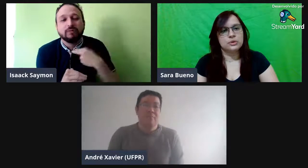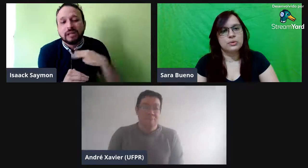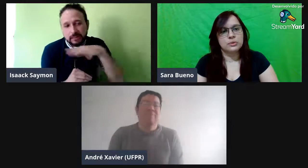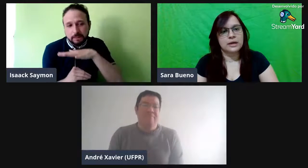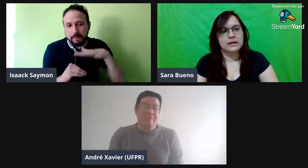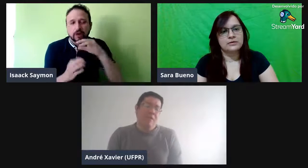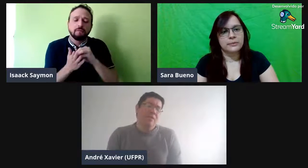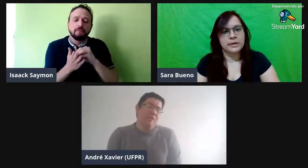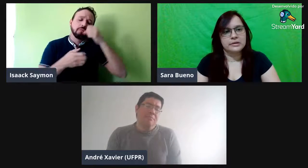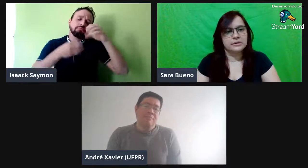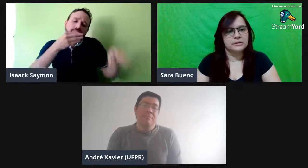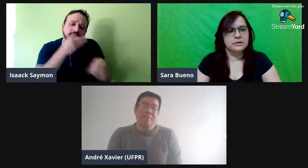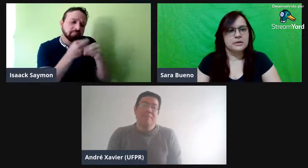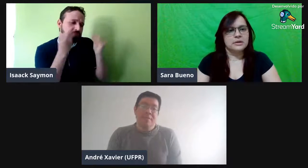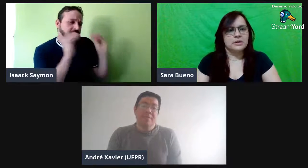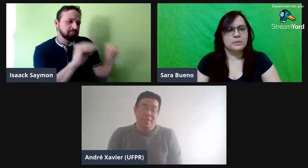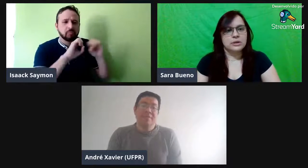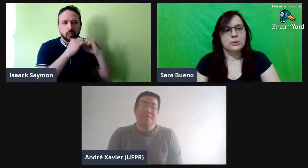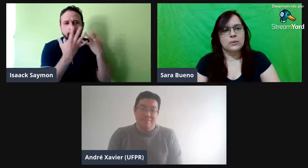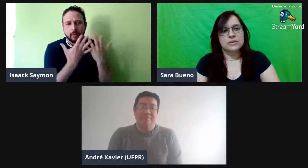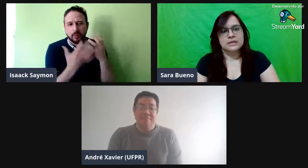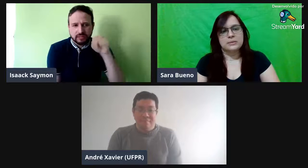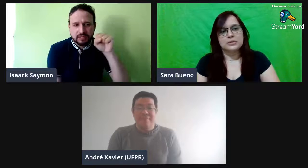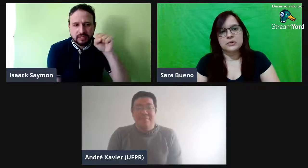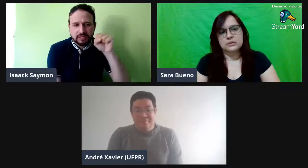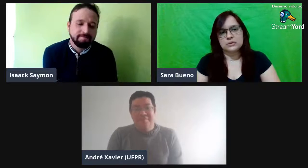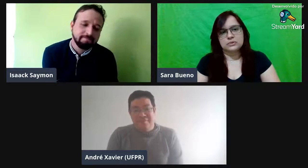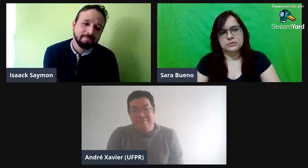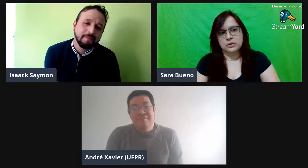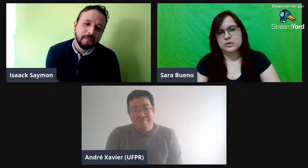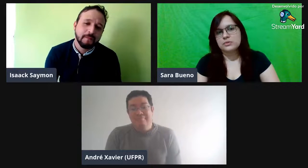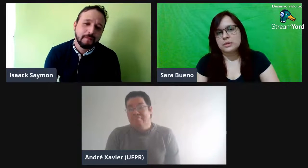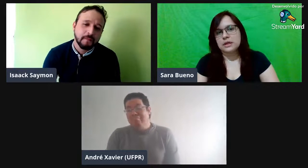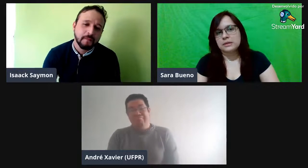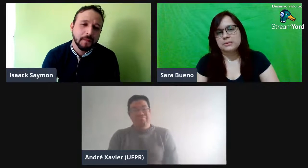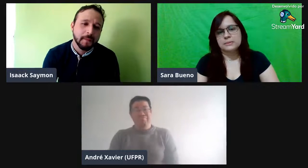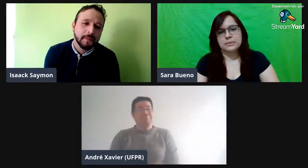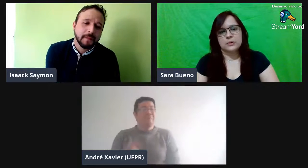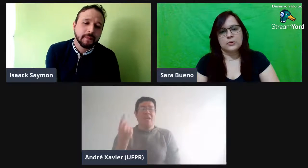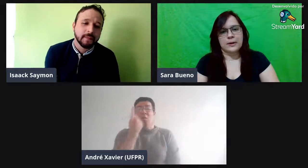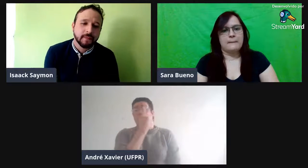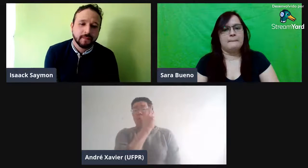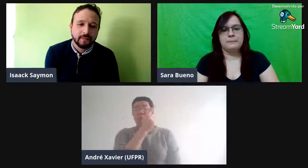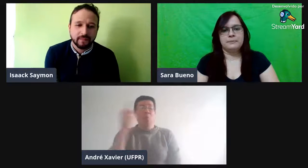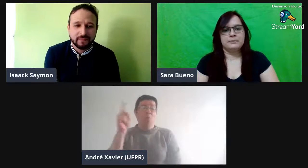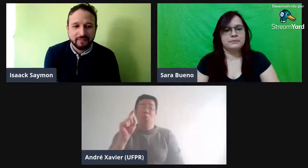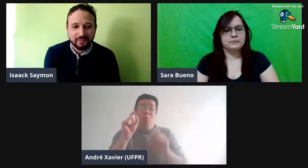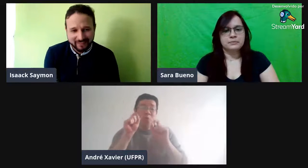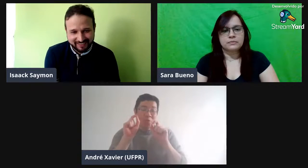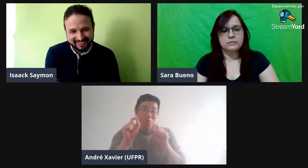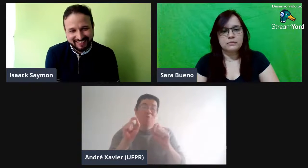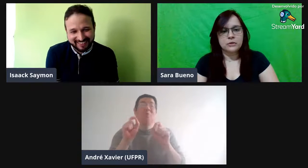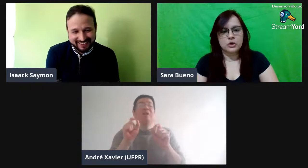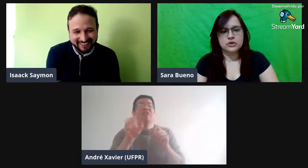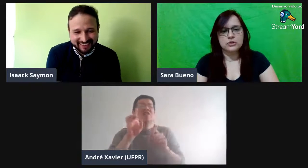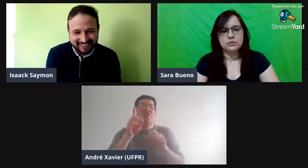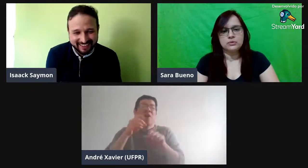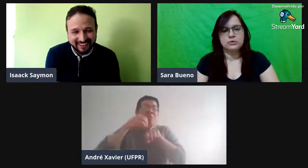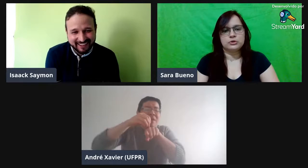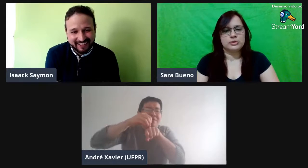tinha como colocar, ia ficar bem, muita coisa, né? Por isso que eu resumi ali, pra colocar. Ó, só um último